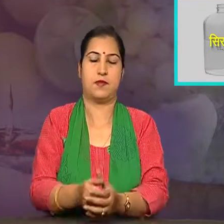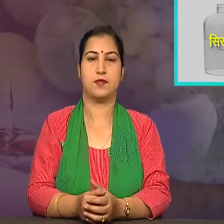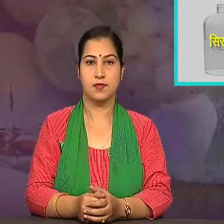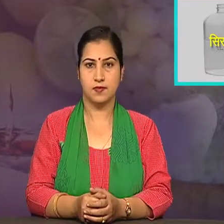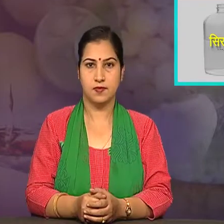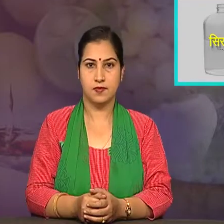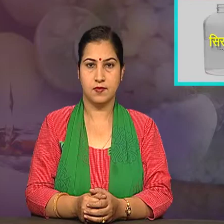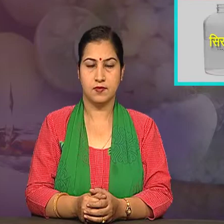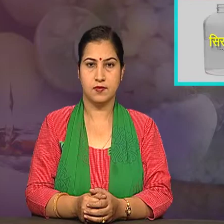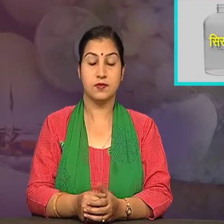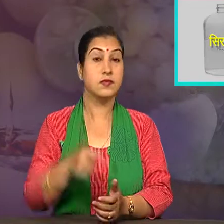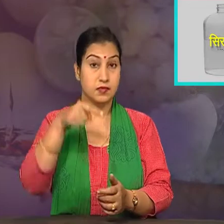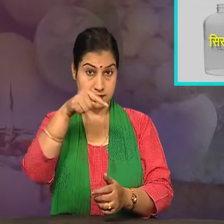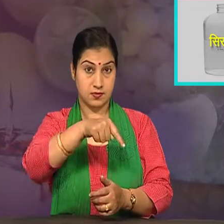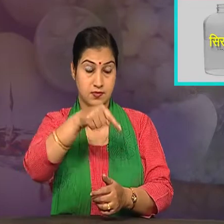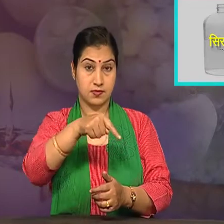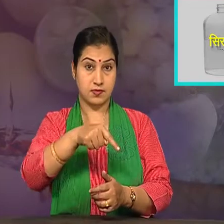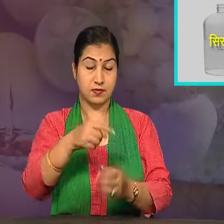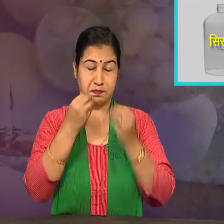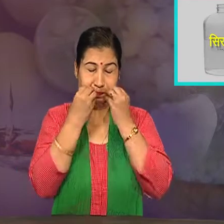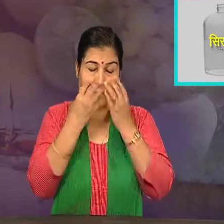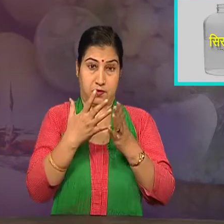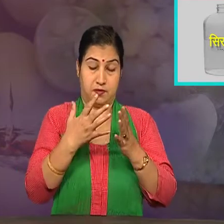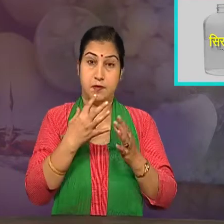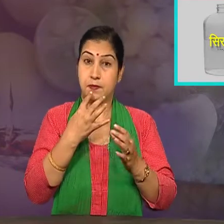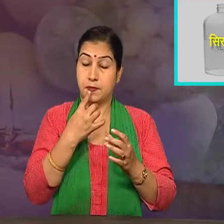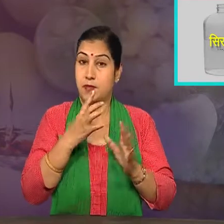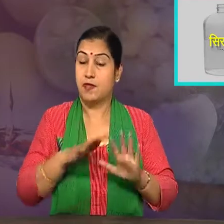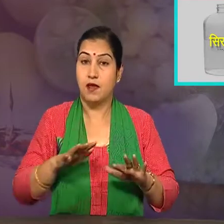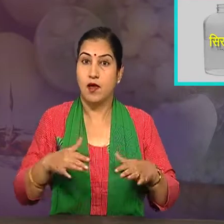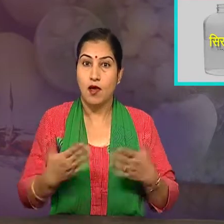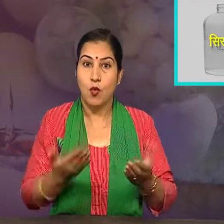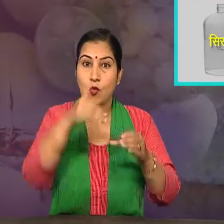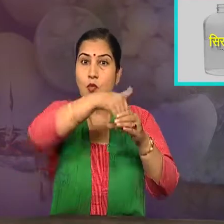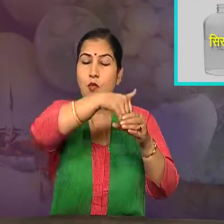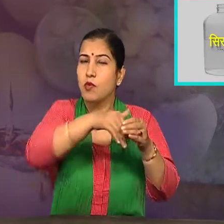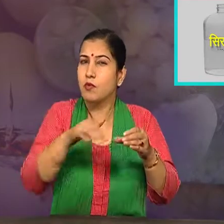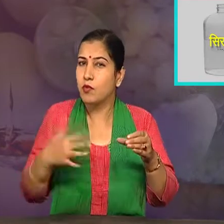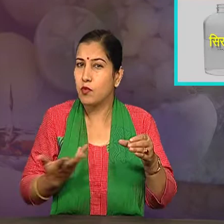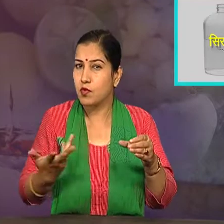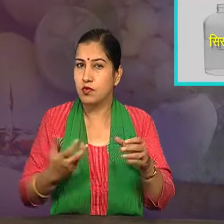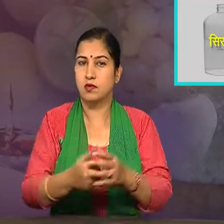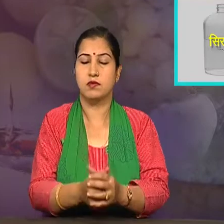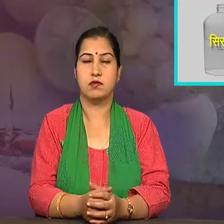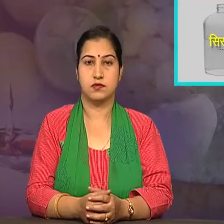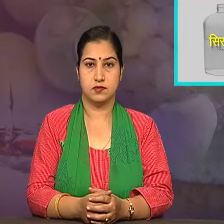इस पदार्थ खास खटा स्वाद किस अमल के कारण होता है, उसे